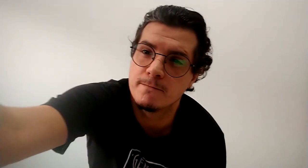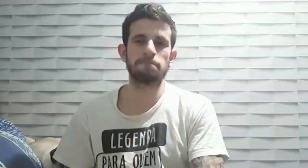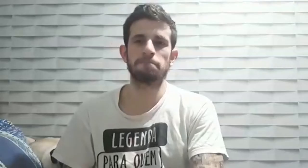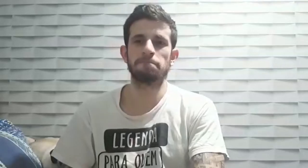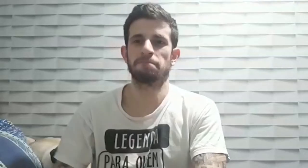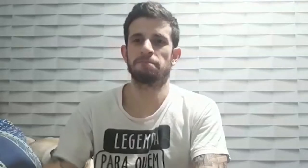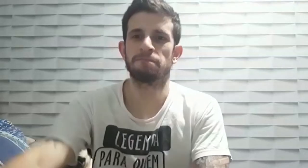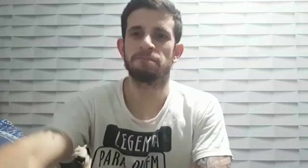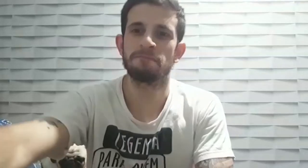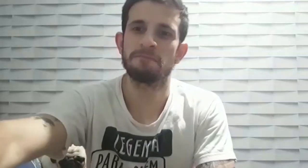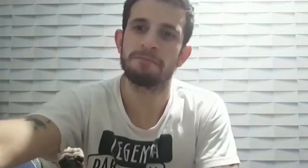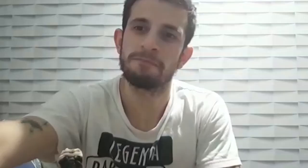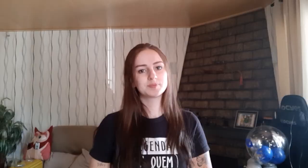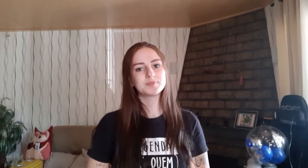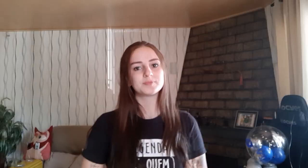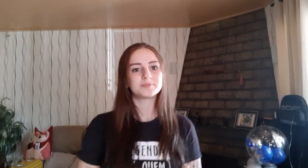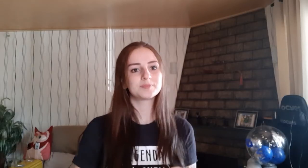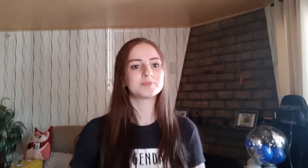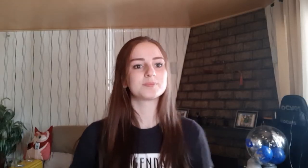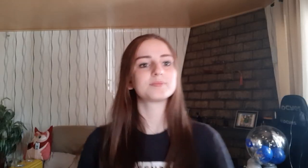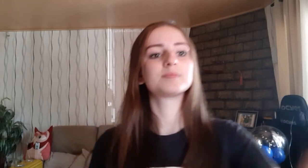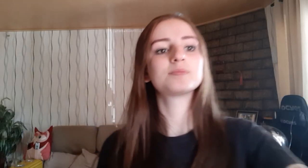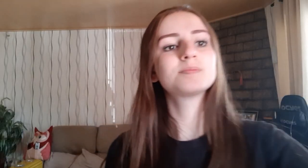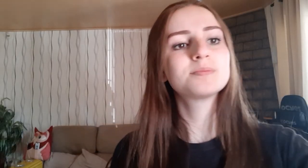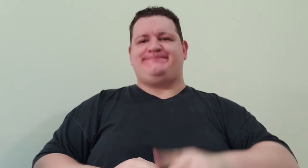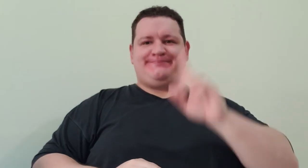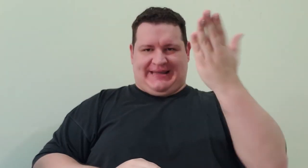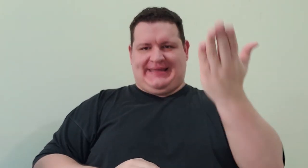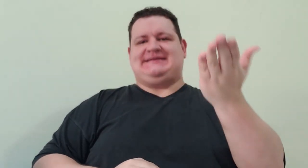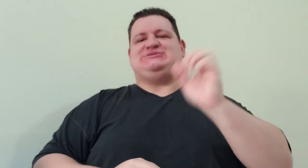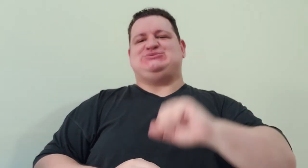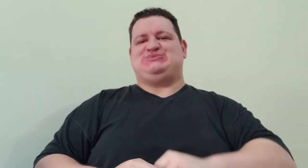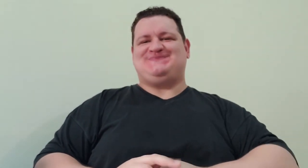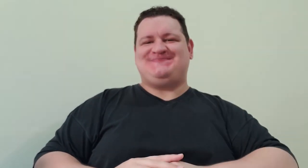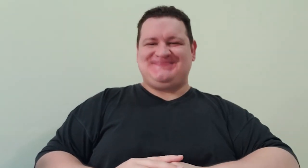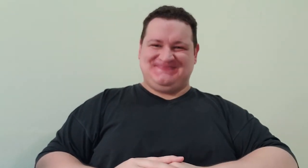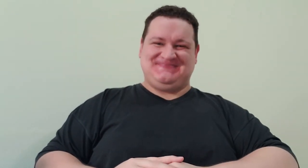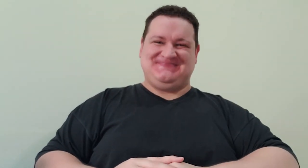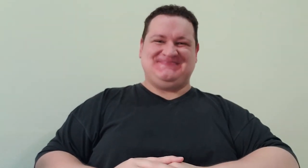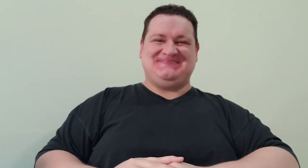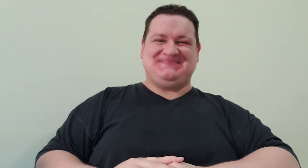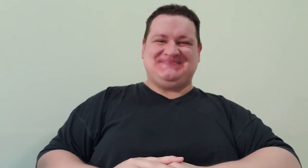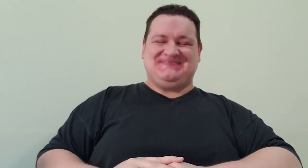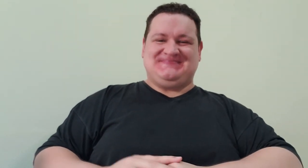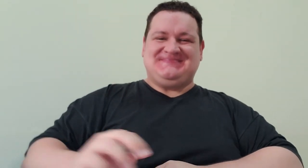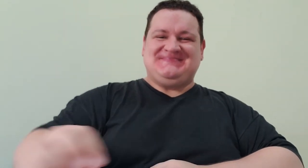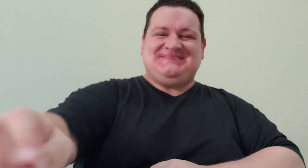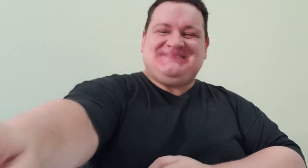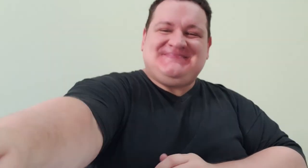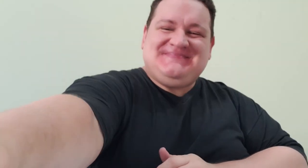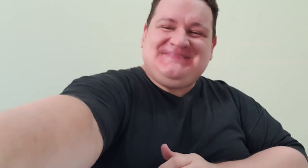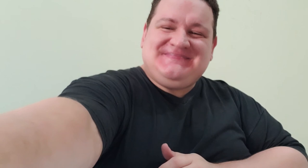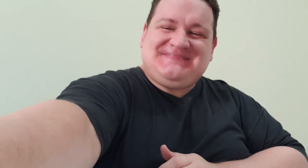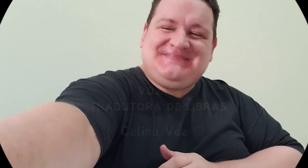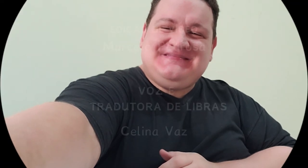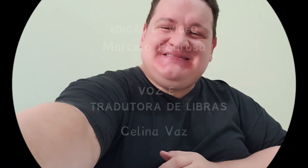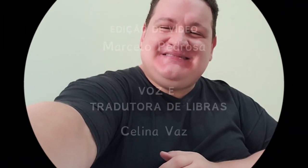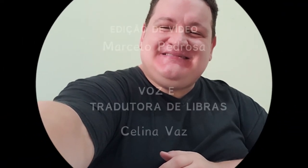Andrei desliga a câmera Tainá desliga a câmera Germano é isso Germano sorri desliga a câmera Teleescurece